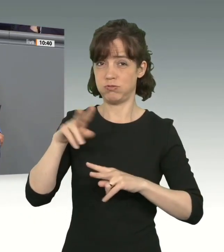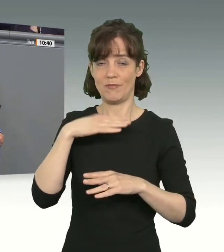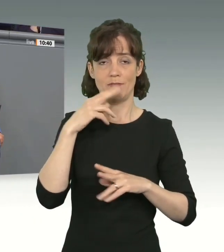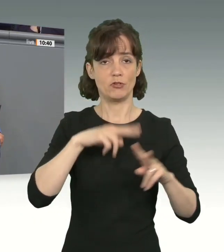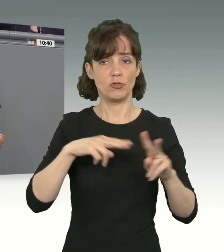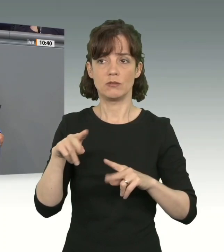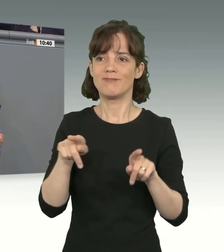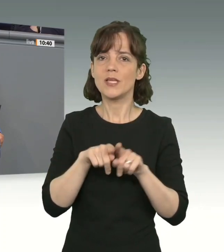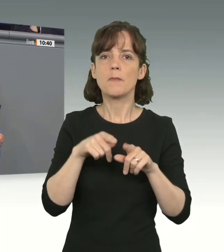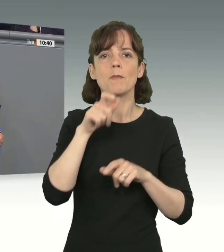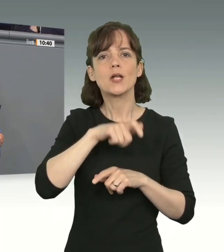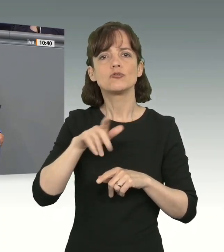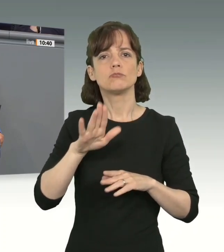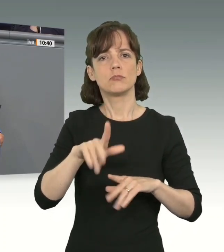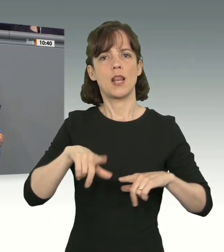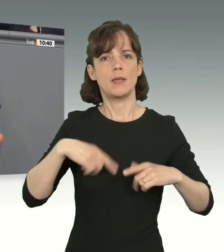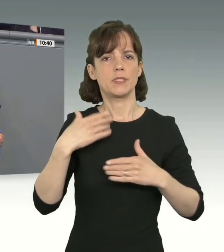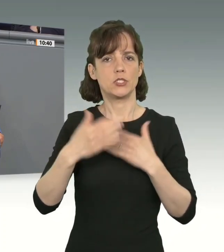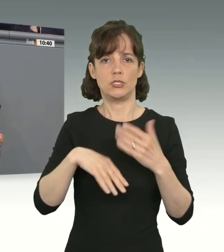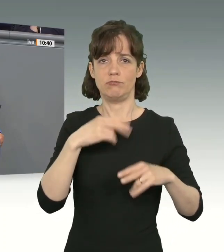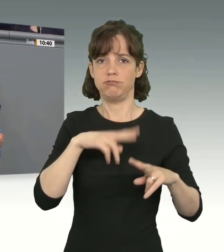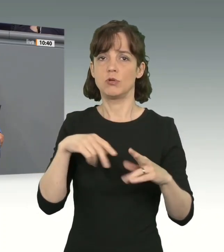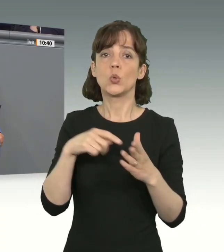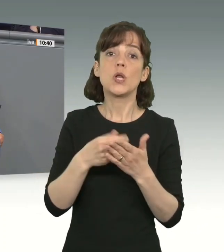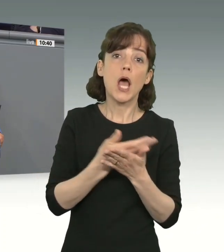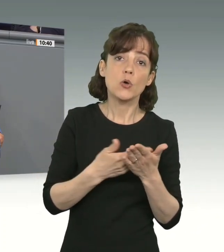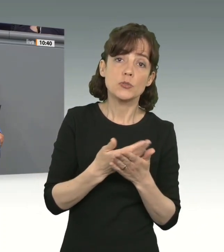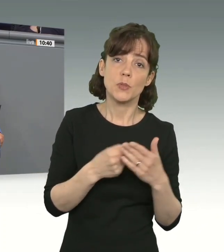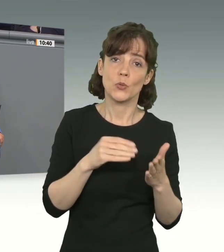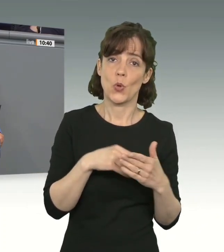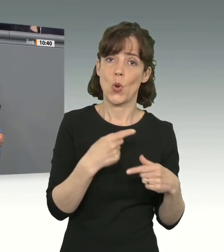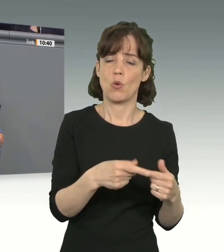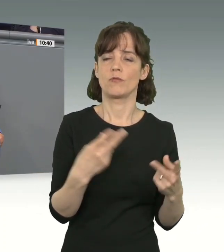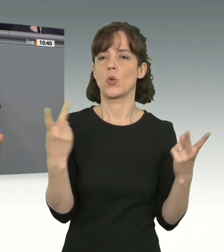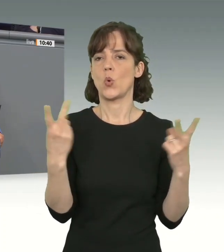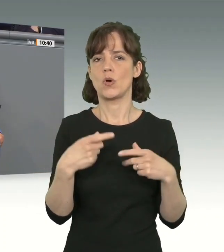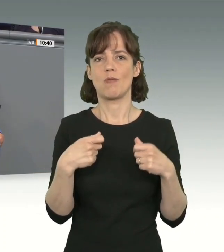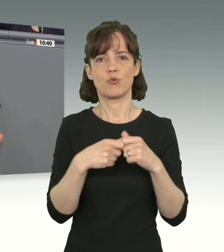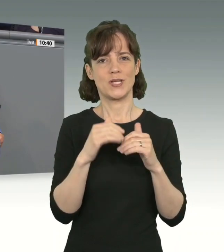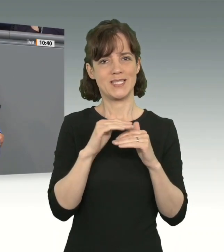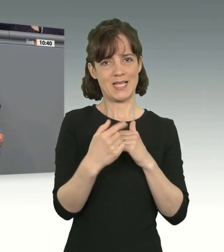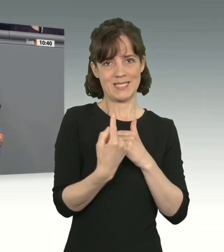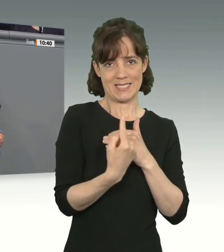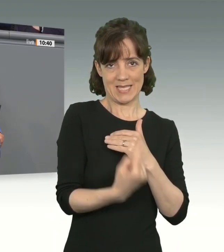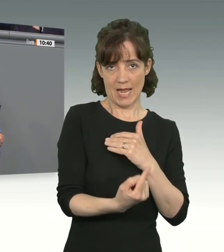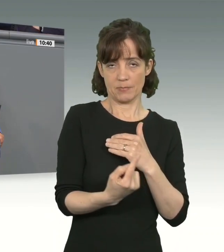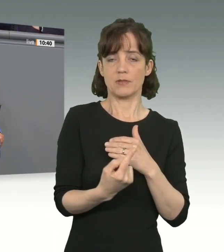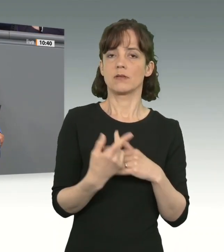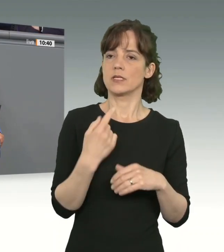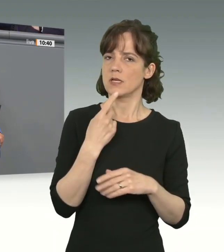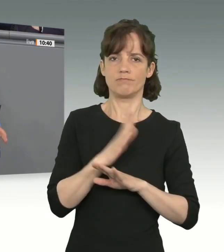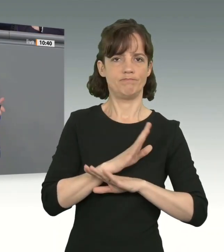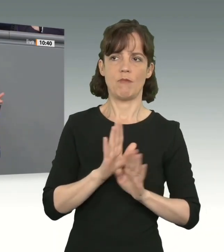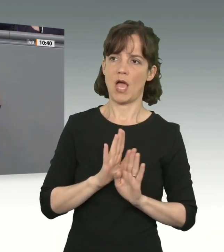sie sich in einer Ausbildungsduldung befinden oder weil es von den Bundesländern selbst einen faktischen Stopp von